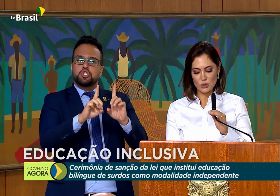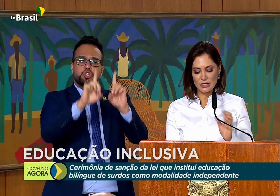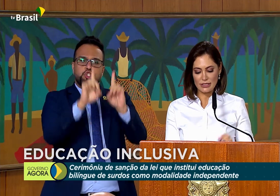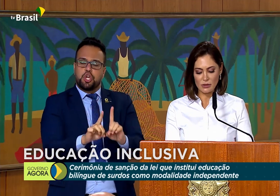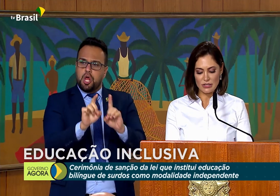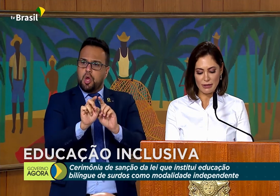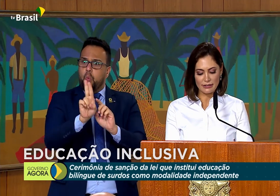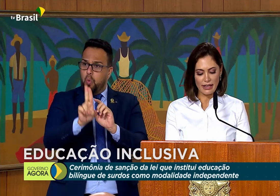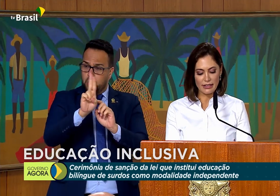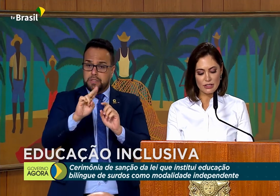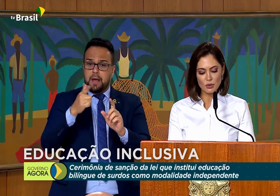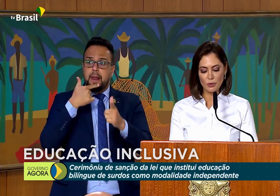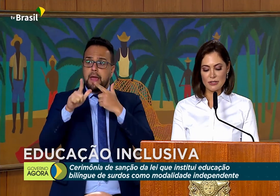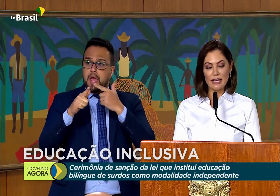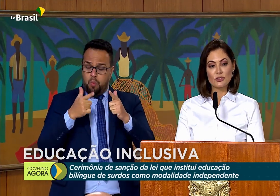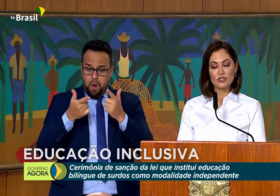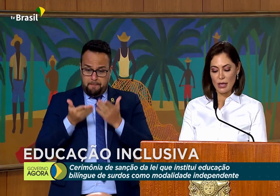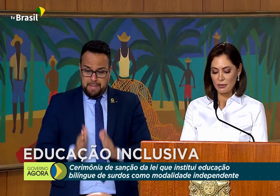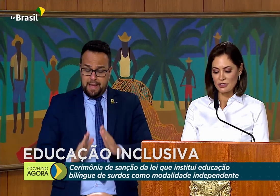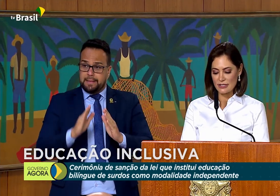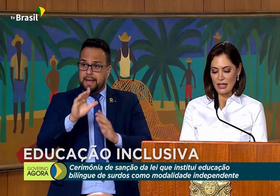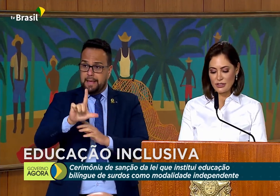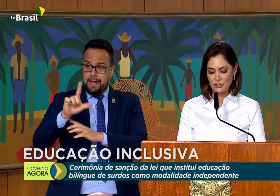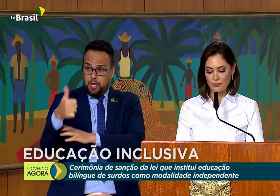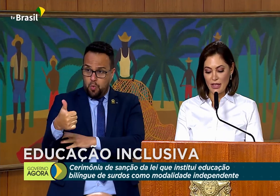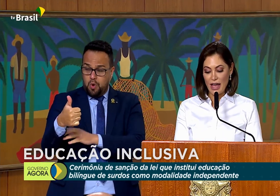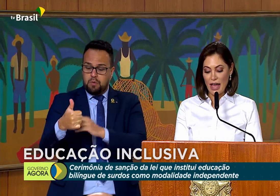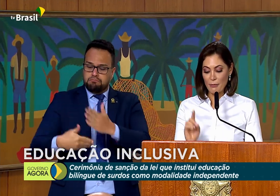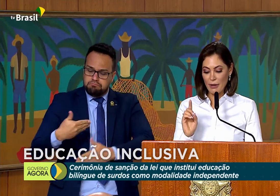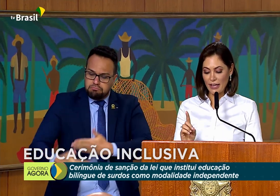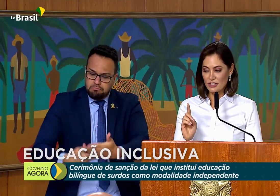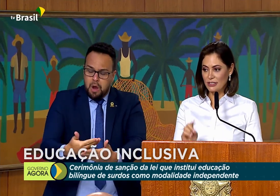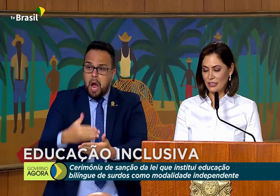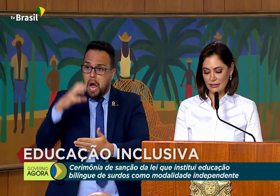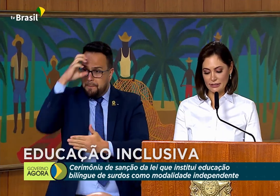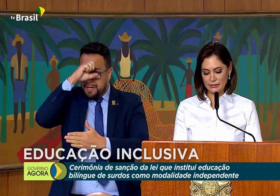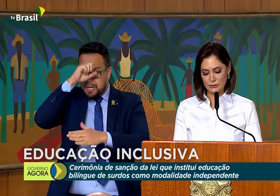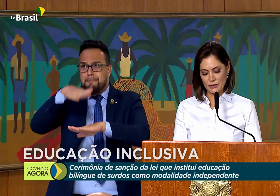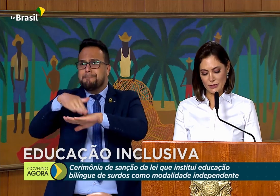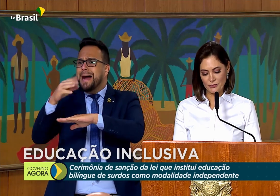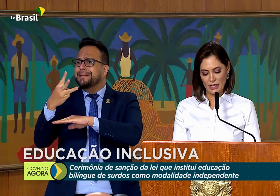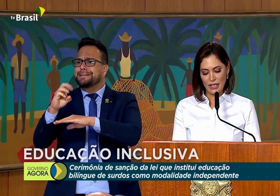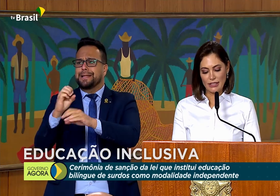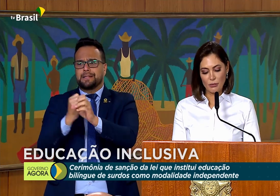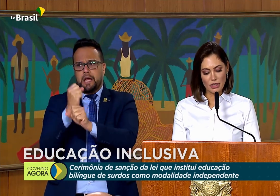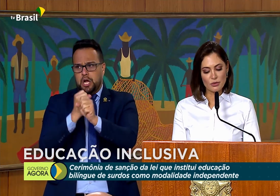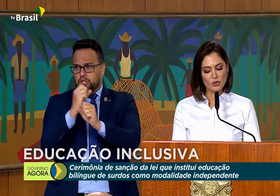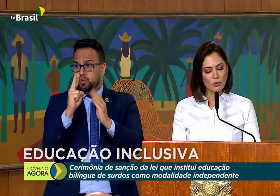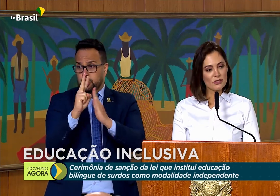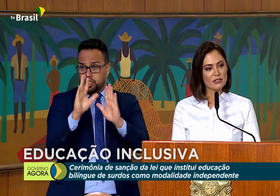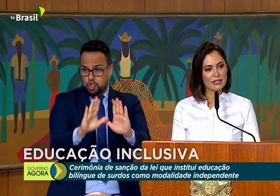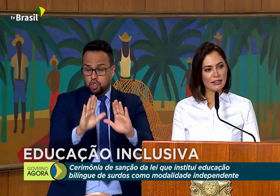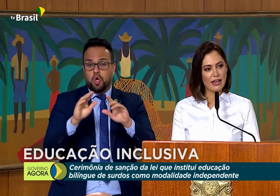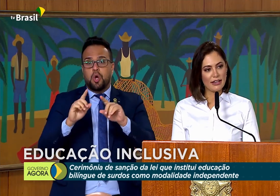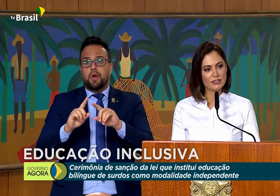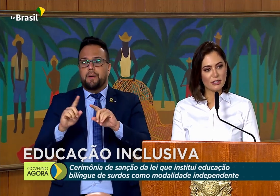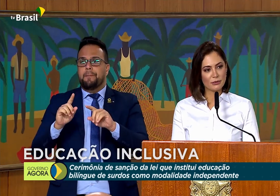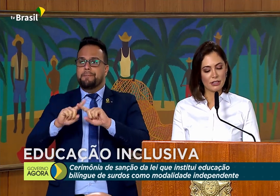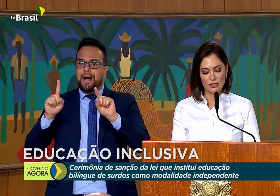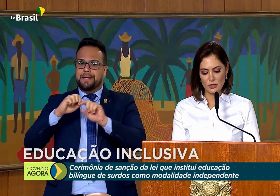suas línguas maternas no processo de aprendizagem há mais de 30 anos. Demoramos como sociedade, deputada